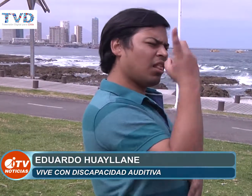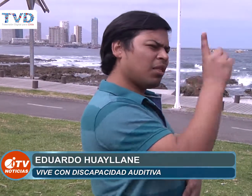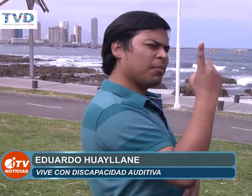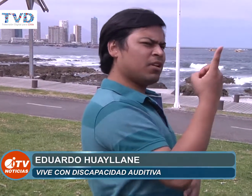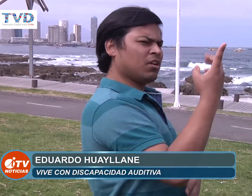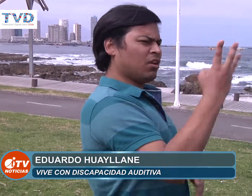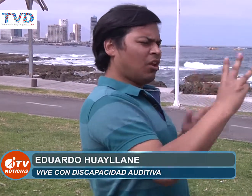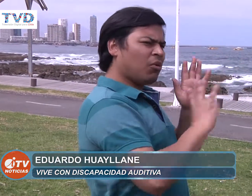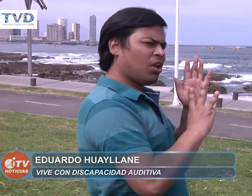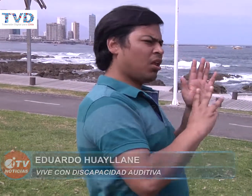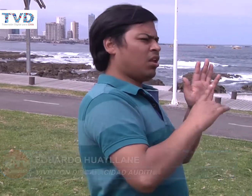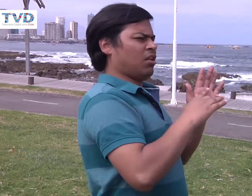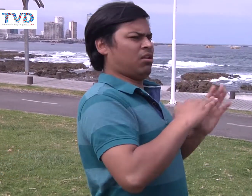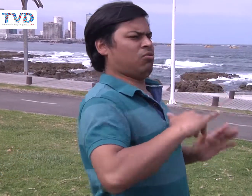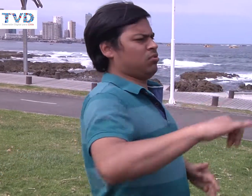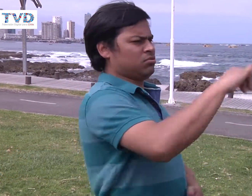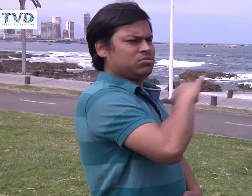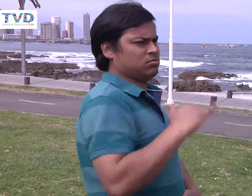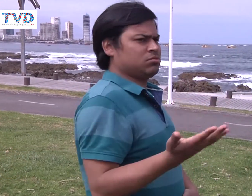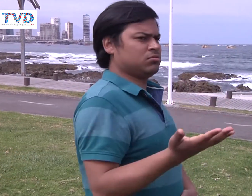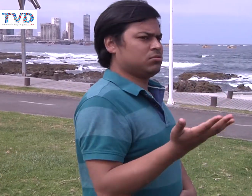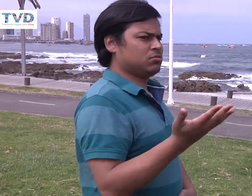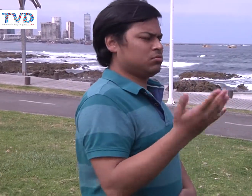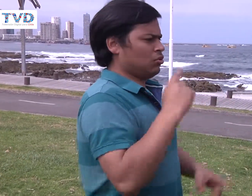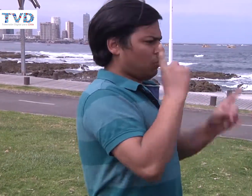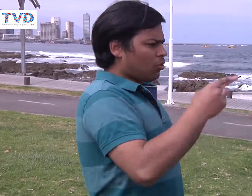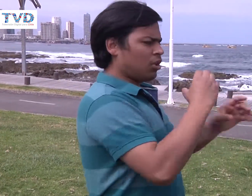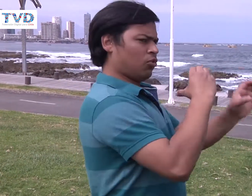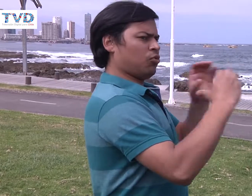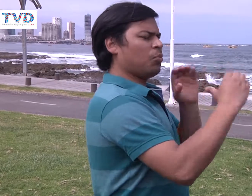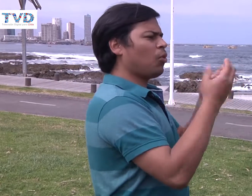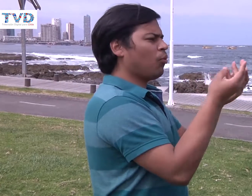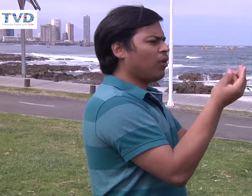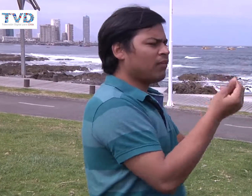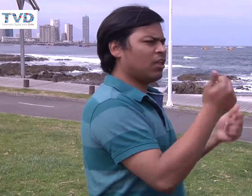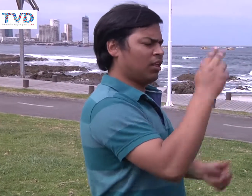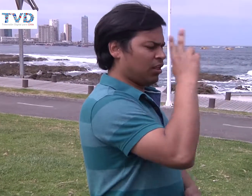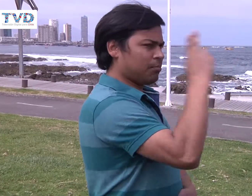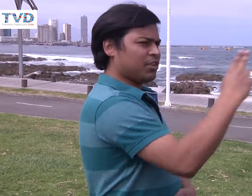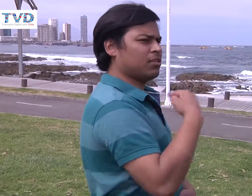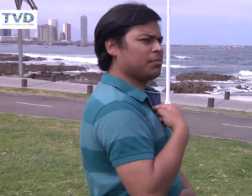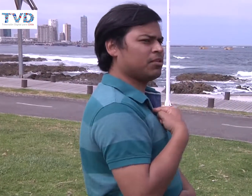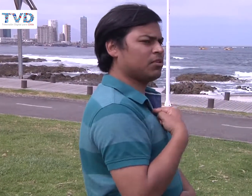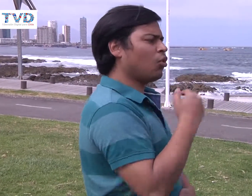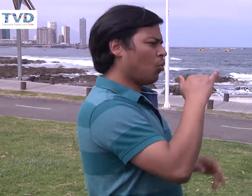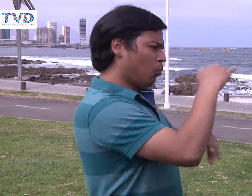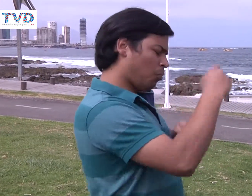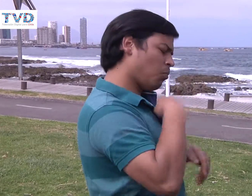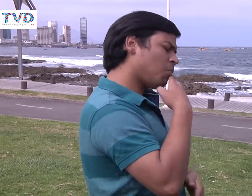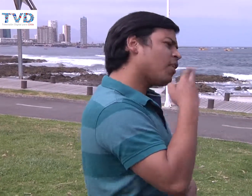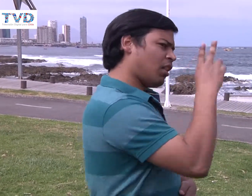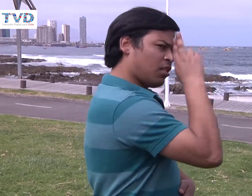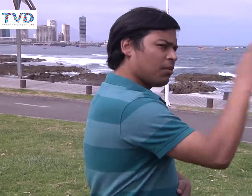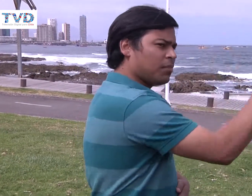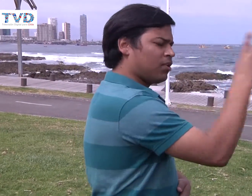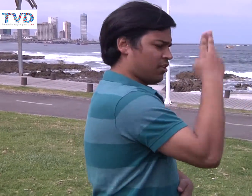respeto por ser discapacitado, dice, y tener una sordera. No, yo me puedo comunicar, ya, yo le pido